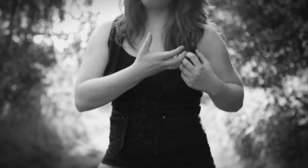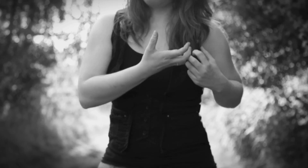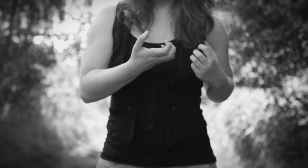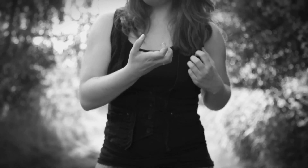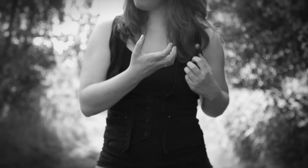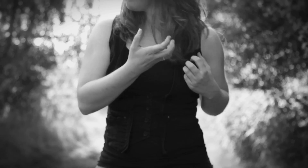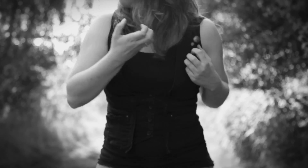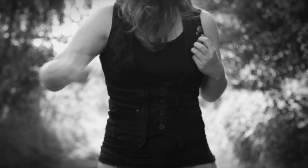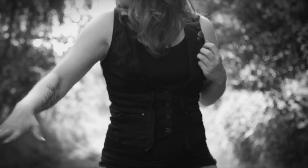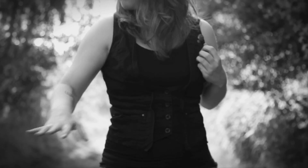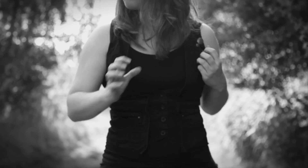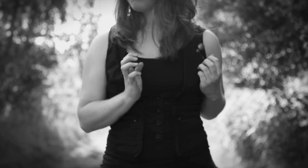Falles auch den eigenen Namen